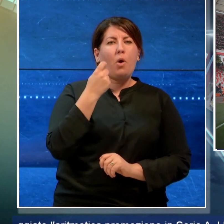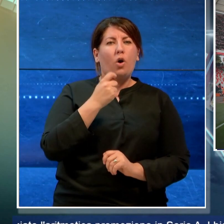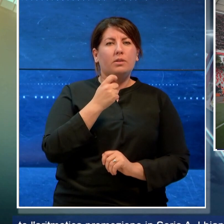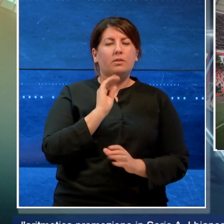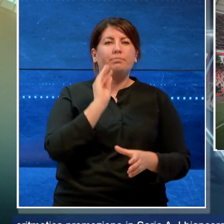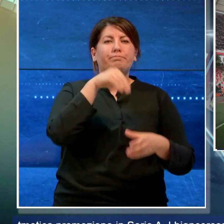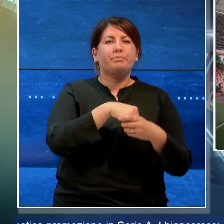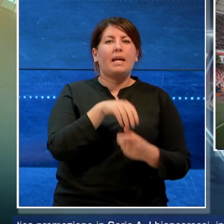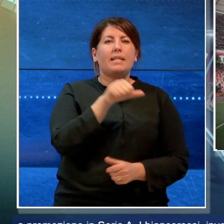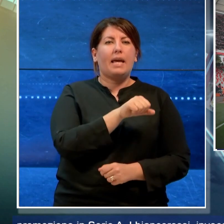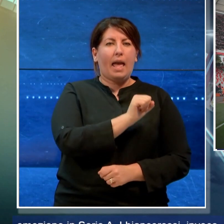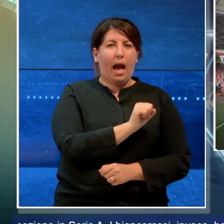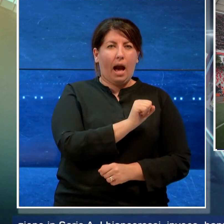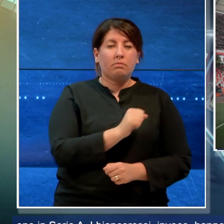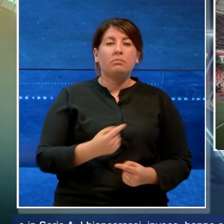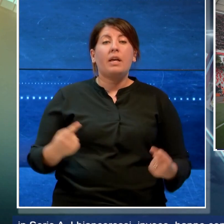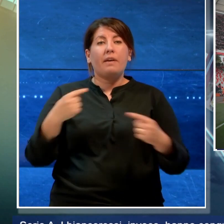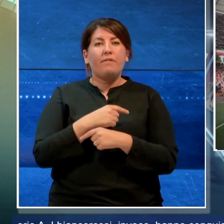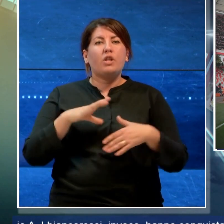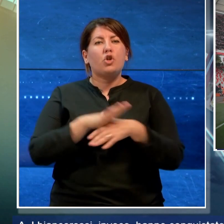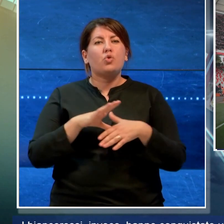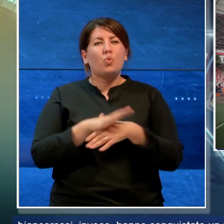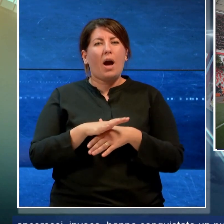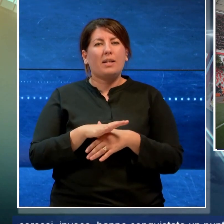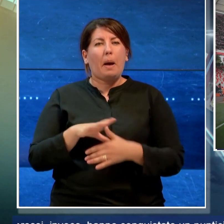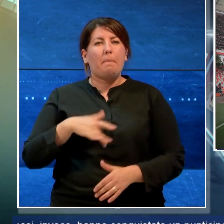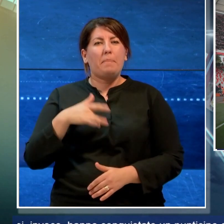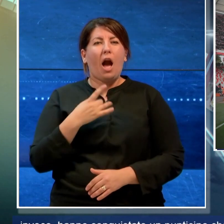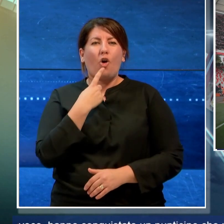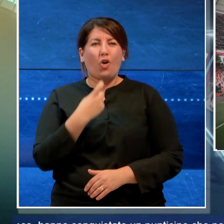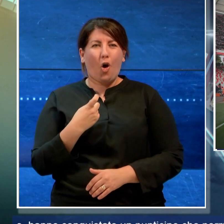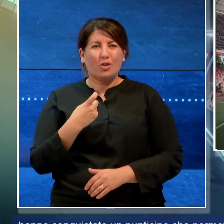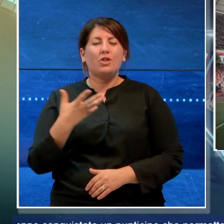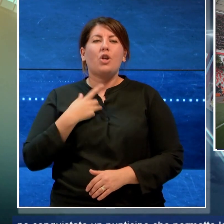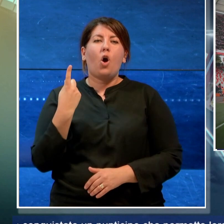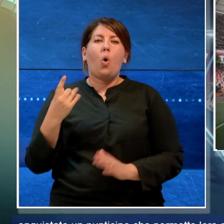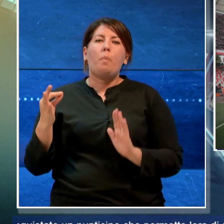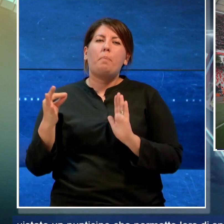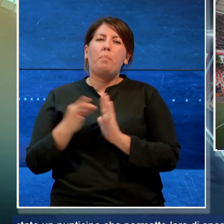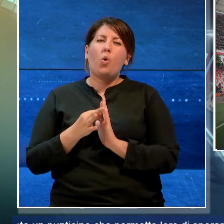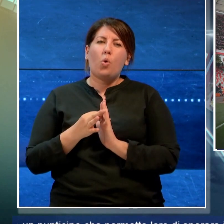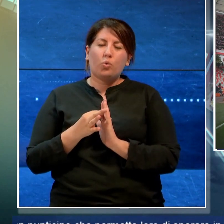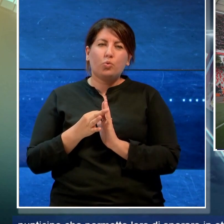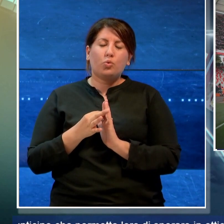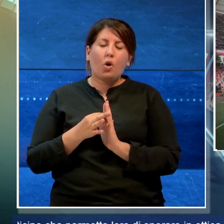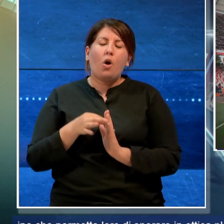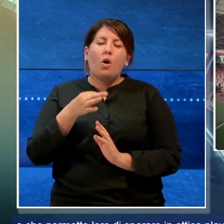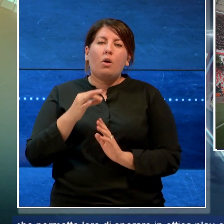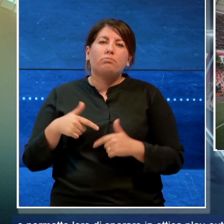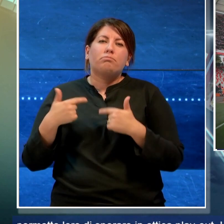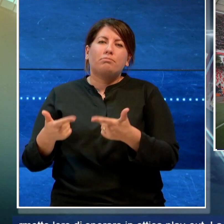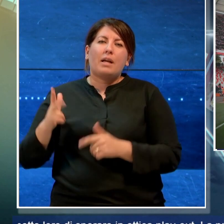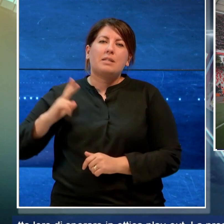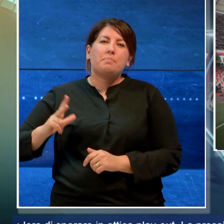A I biancorossi invece hanno conquistato un punticino che permette loro di sperare